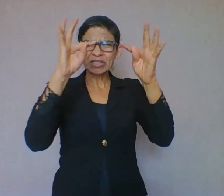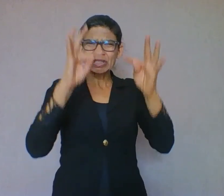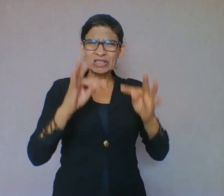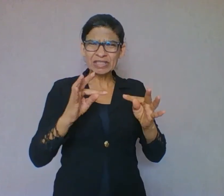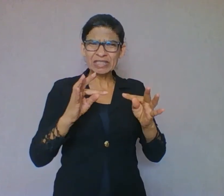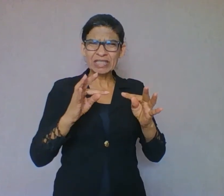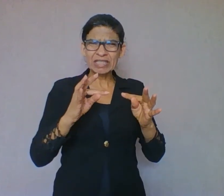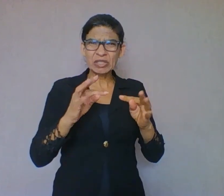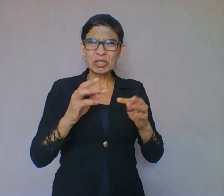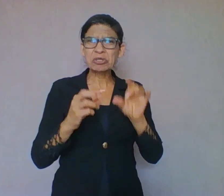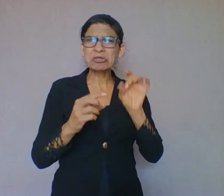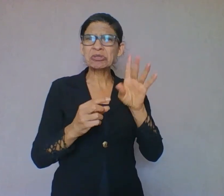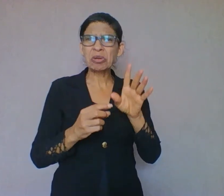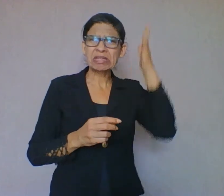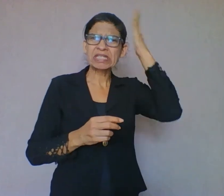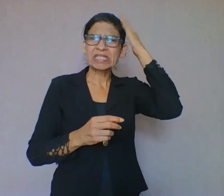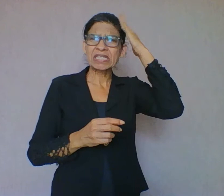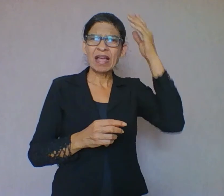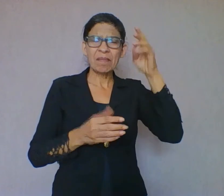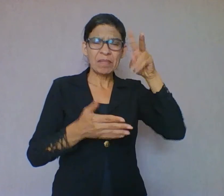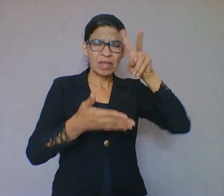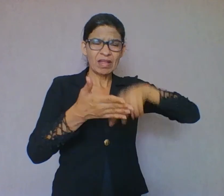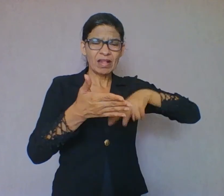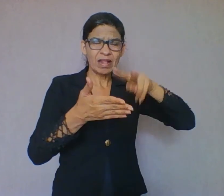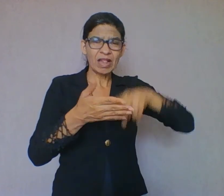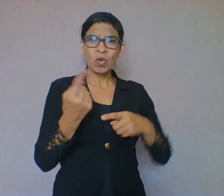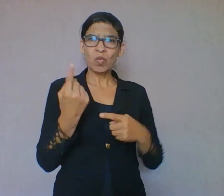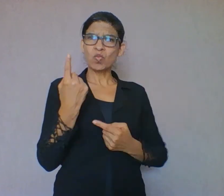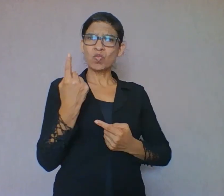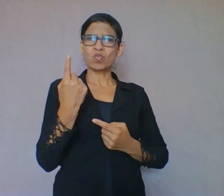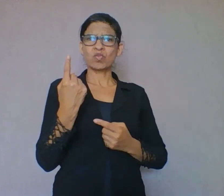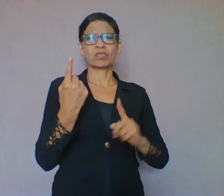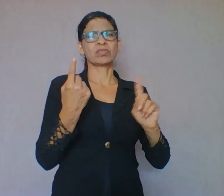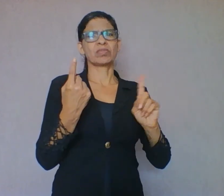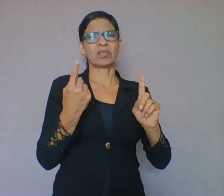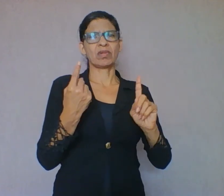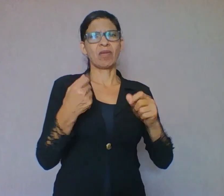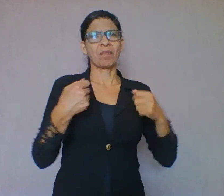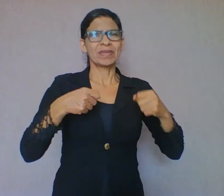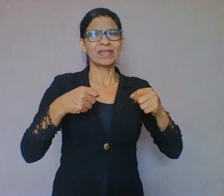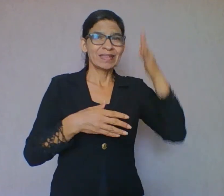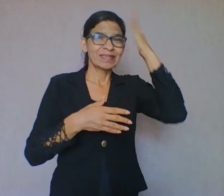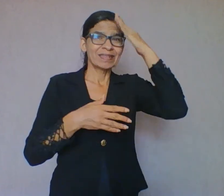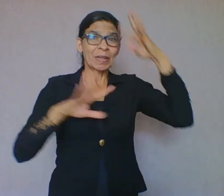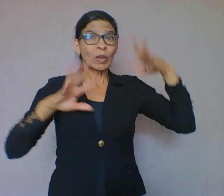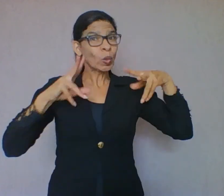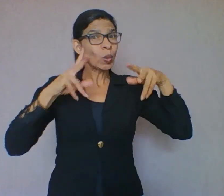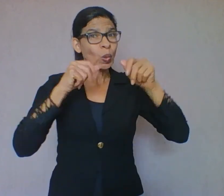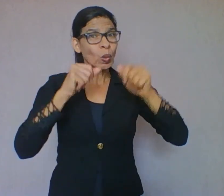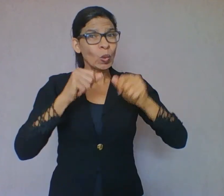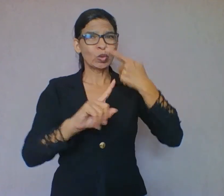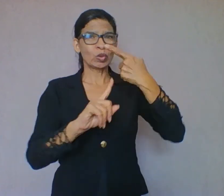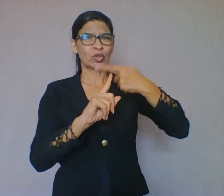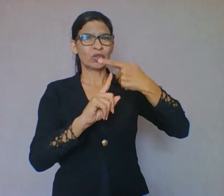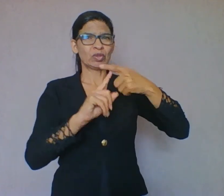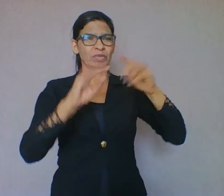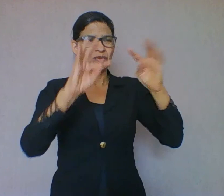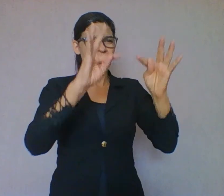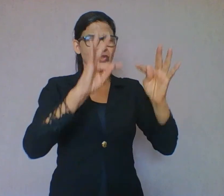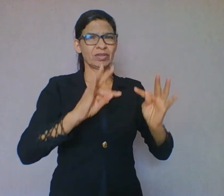Além de reconhecer as marcas que o diferenciam um texto de outro, o leitor precisa saber ler qualquer